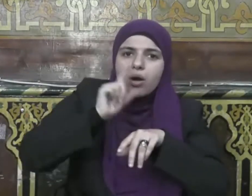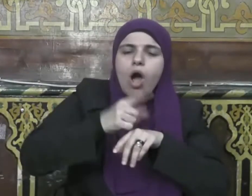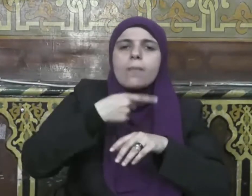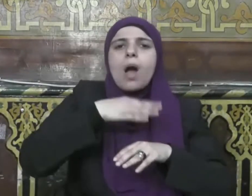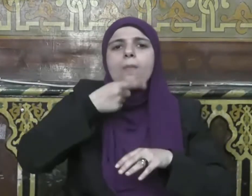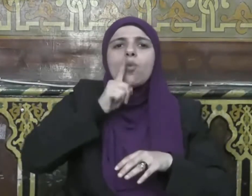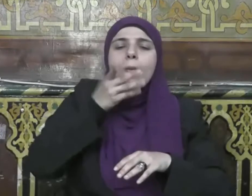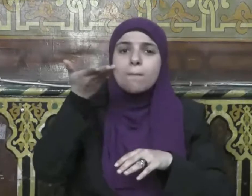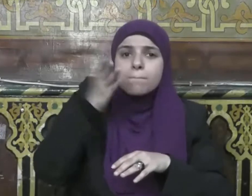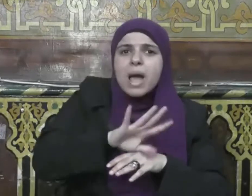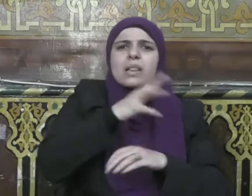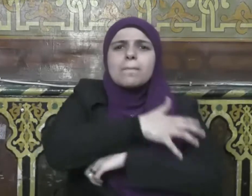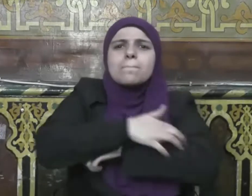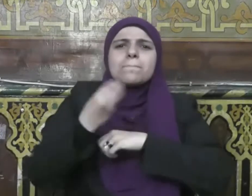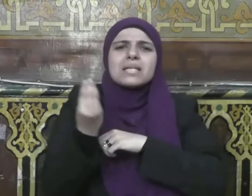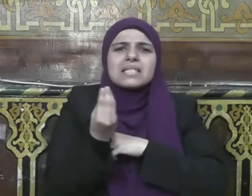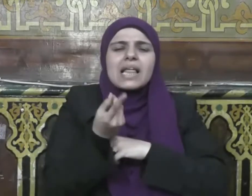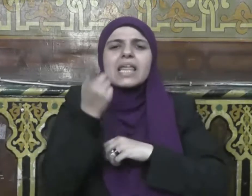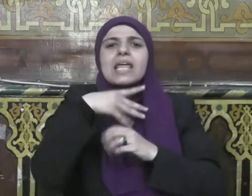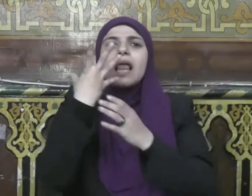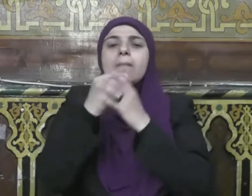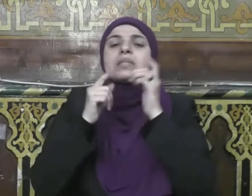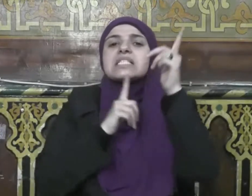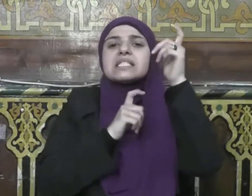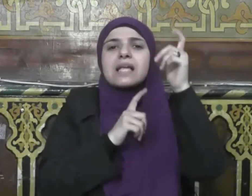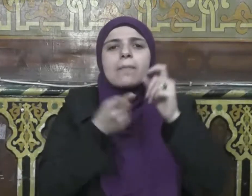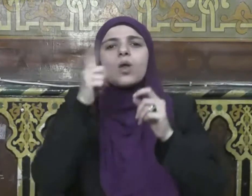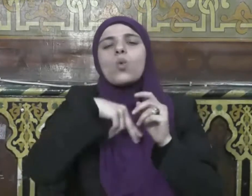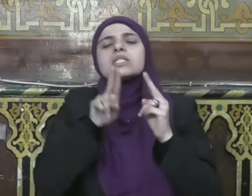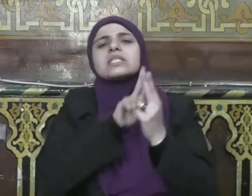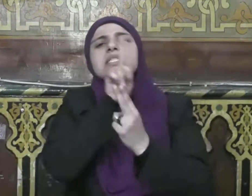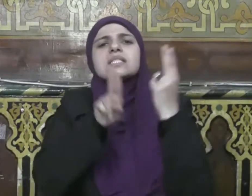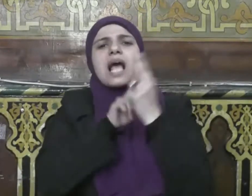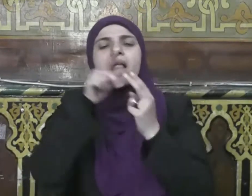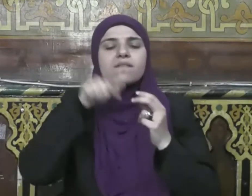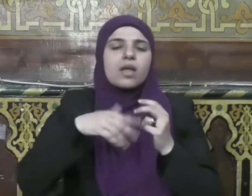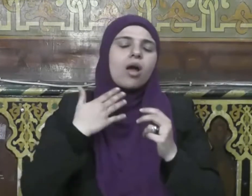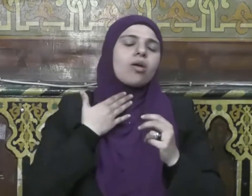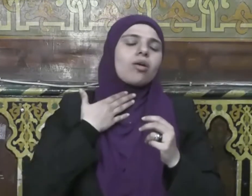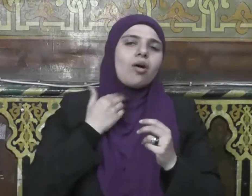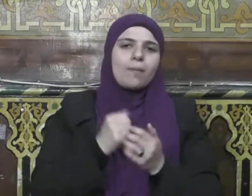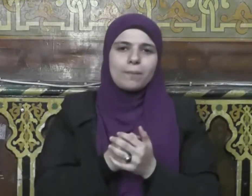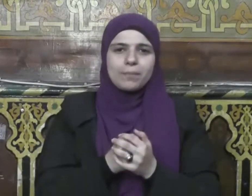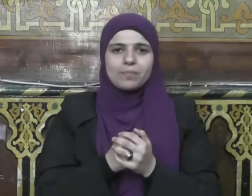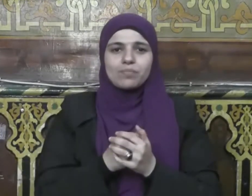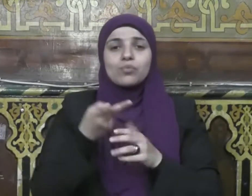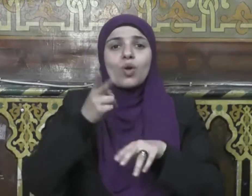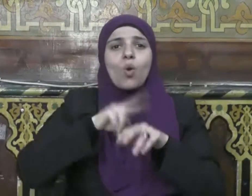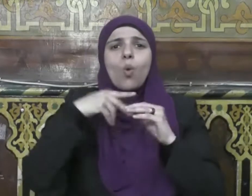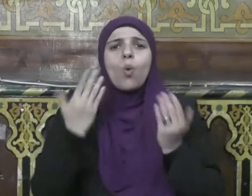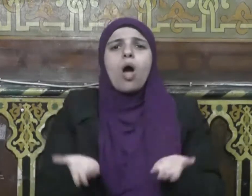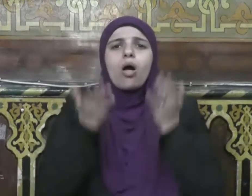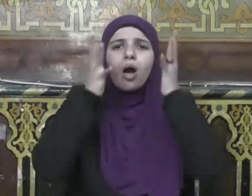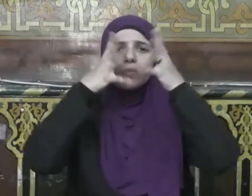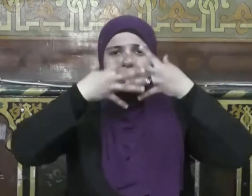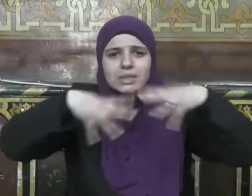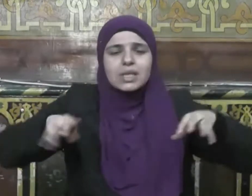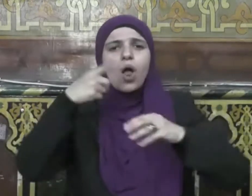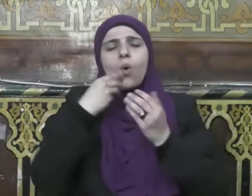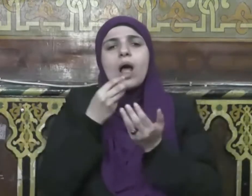وفي الرقاب وأقام الصلاة وآت الزكاة والموفون بعهدهم إذا عاهدوا والصابرين